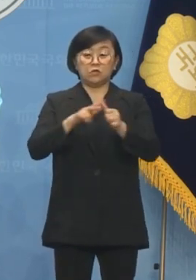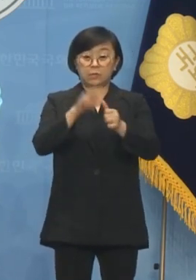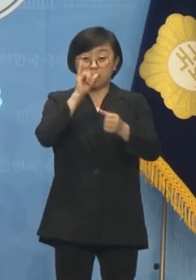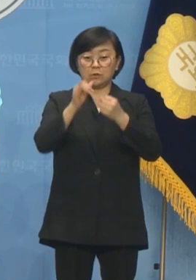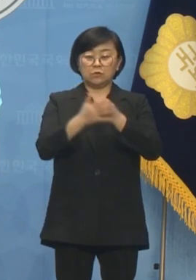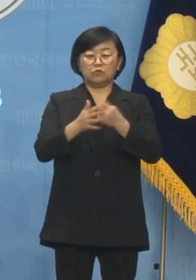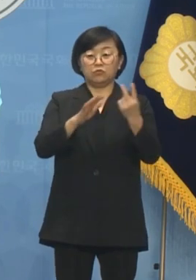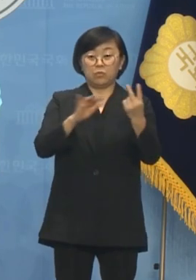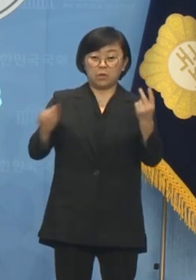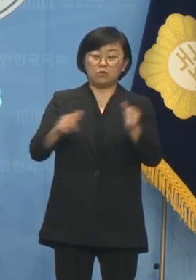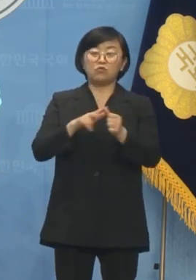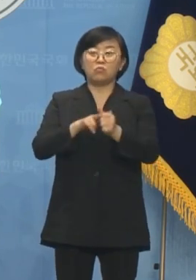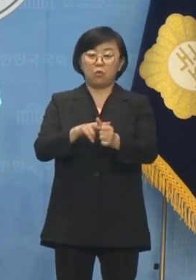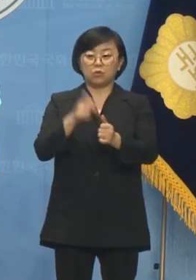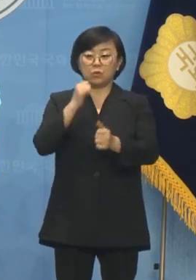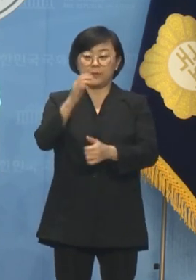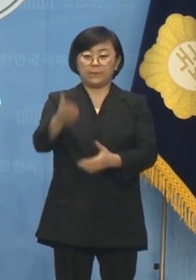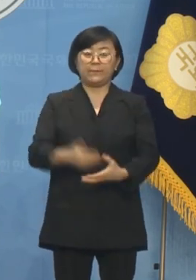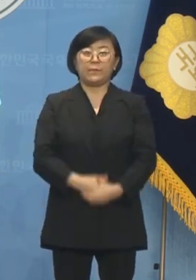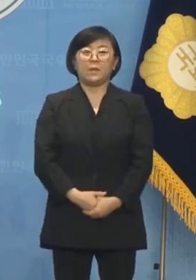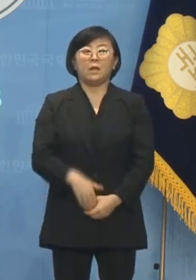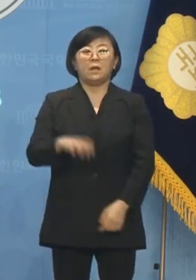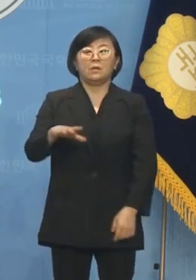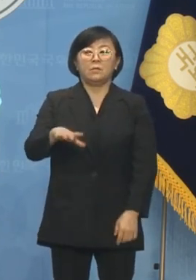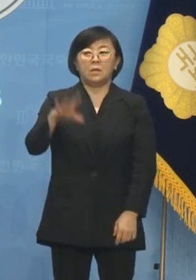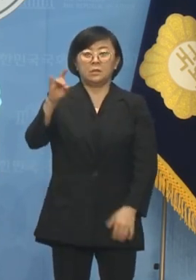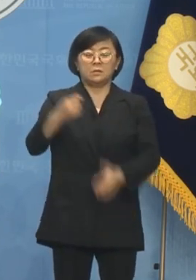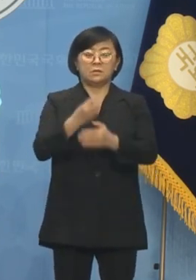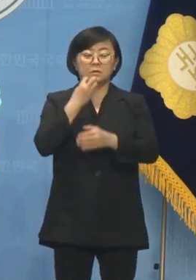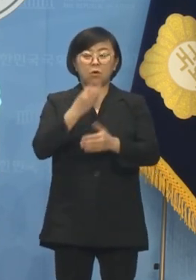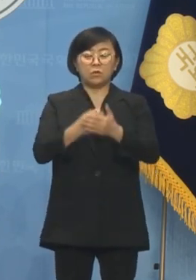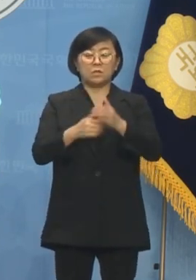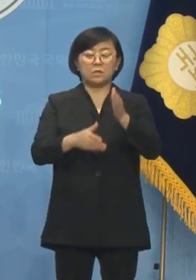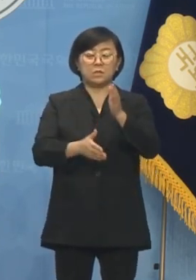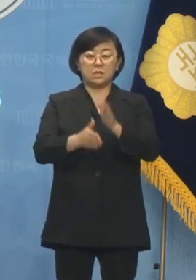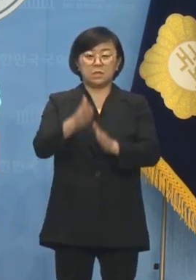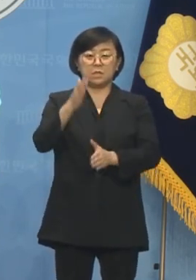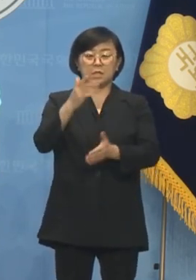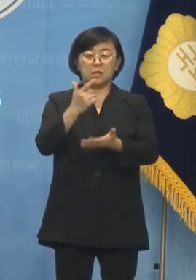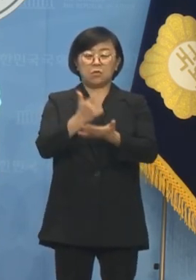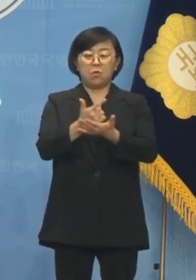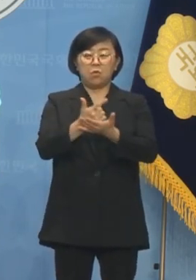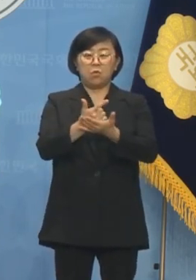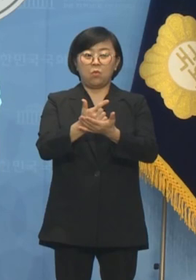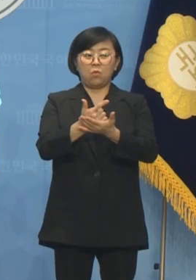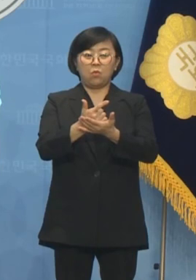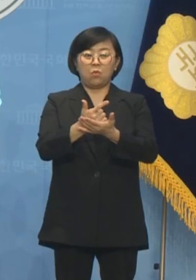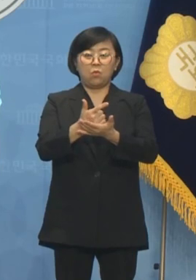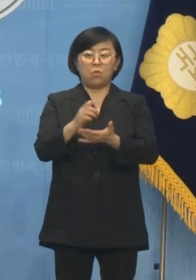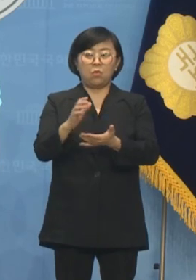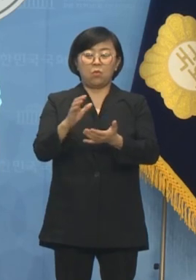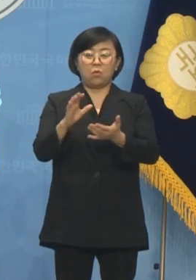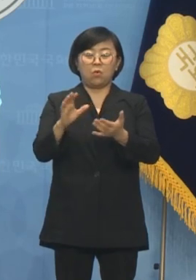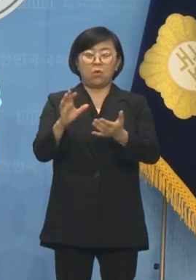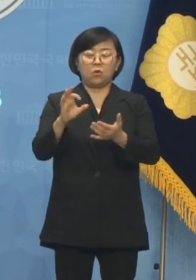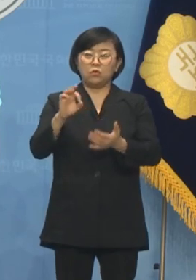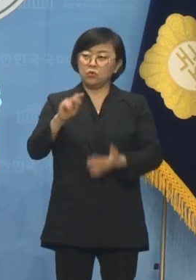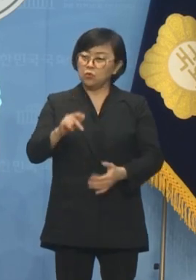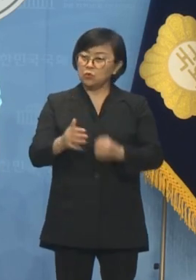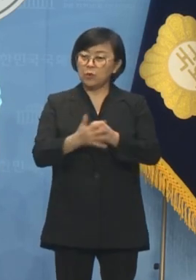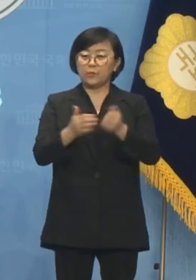두 명의 후보를 소개합니다. 먼저 서울시의원 노원 이성거구 후보로 출마하는 유릇 후보입니다.